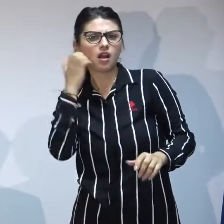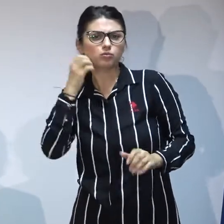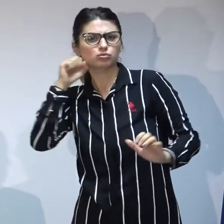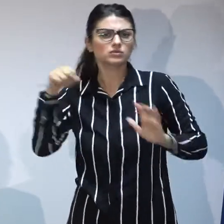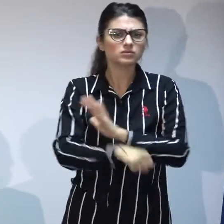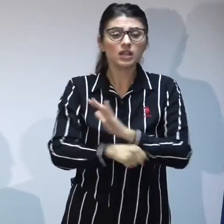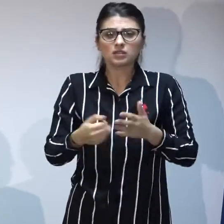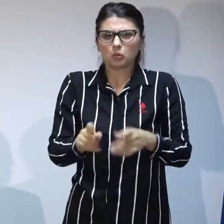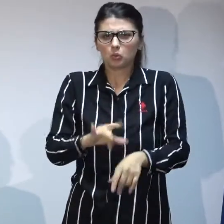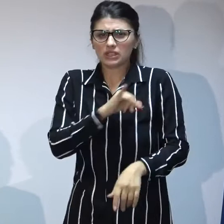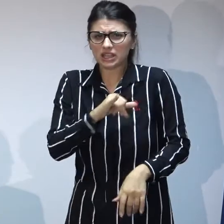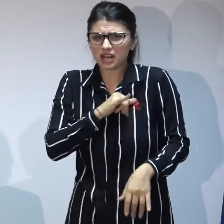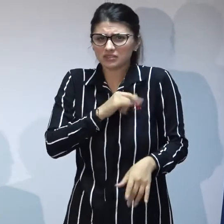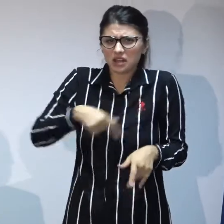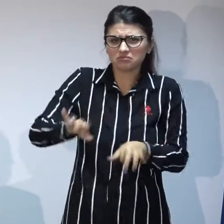în serviciu.